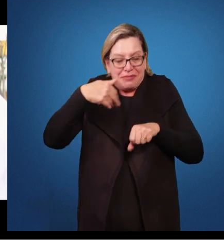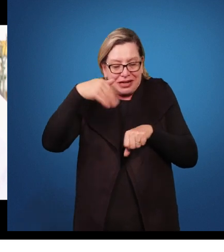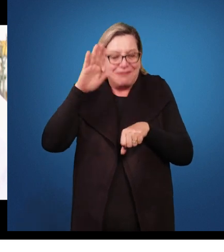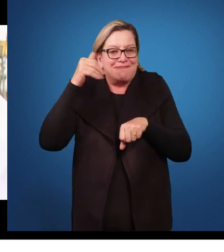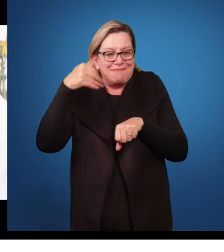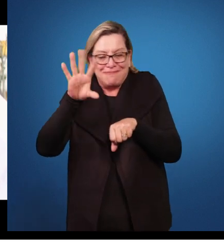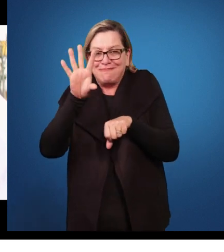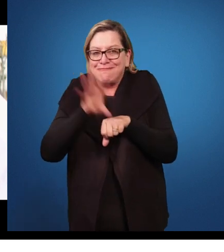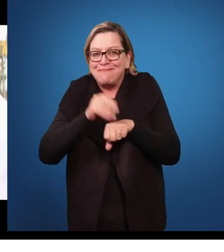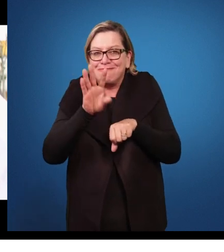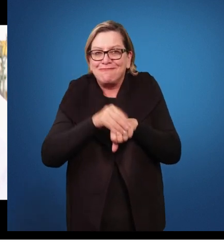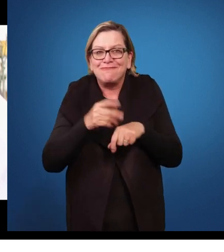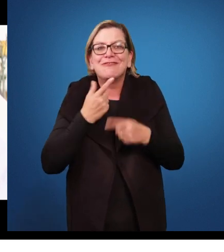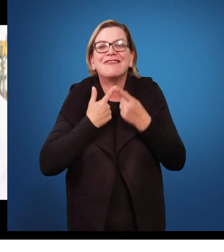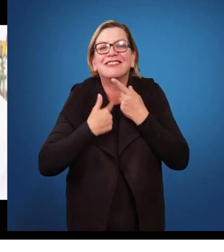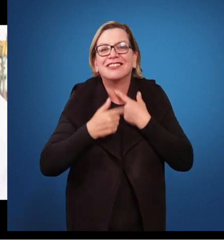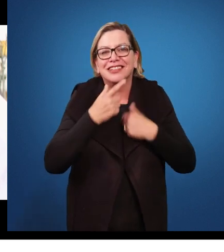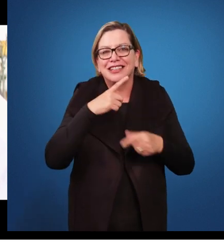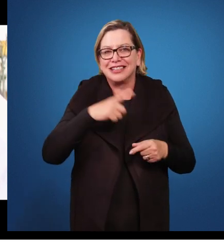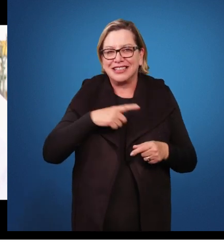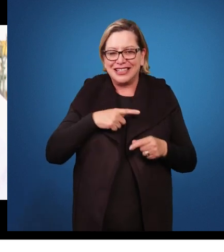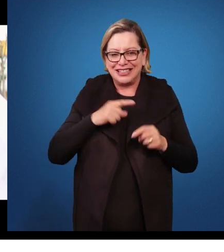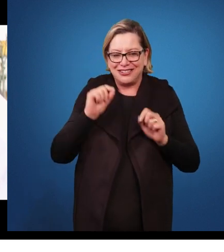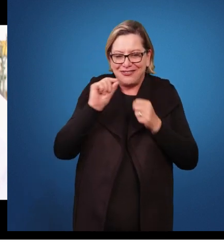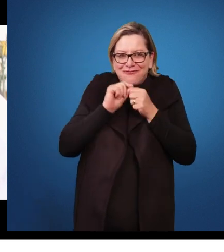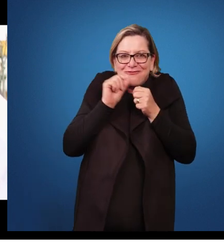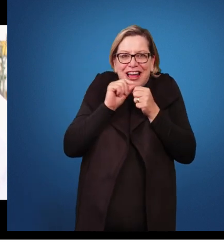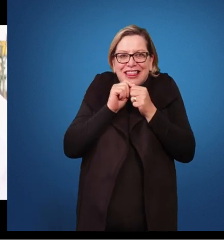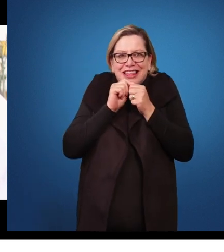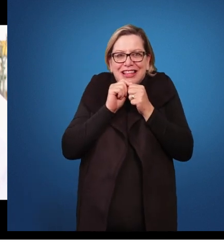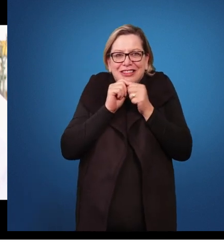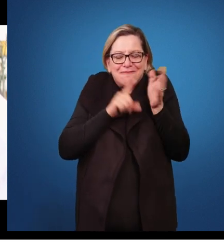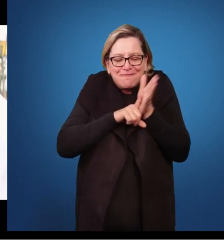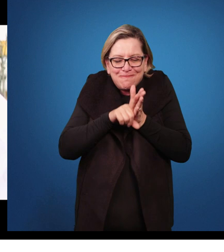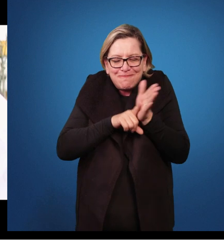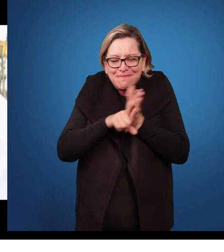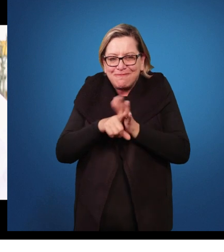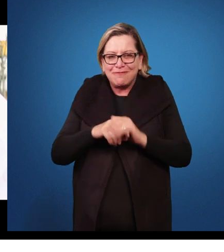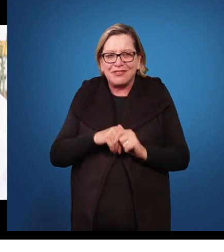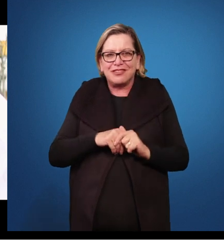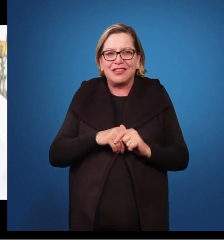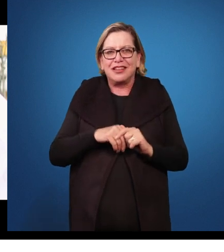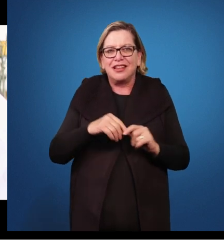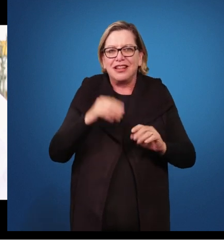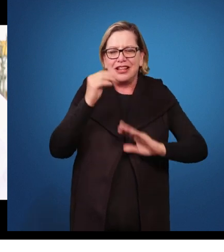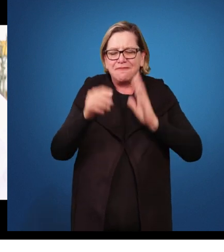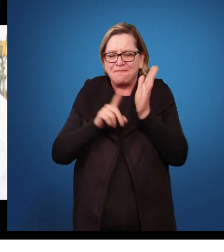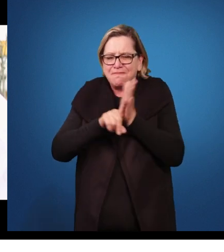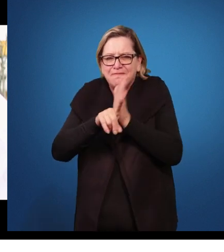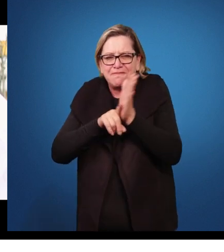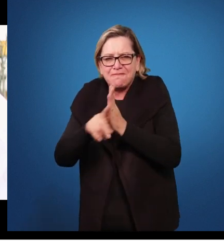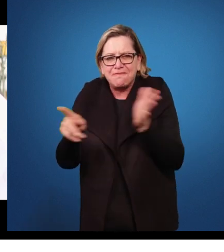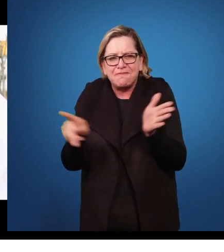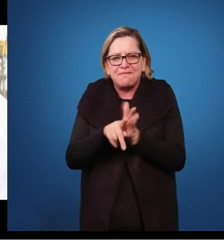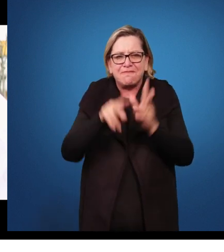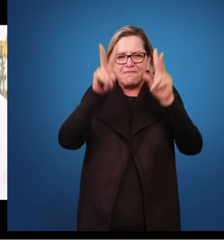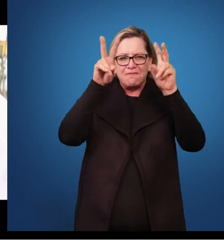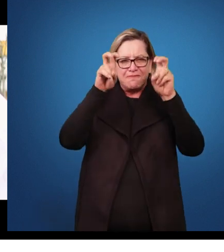produzindo, que a gente chama isso, né? Quando eles estão produzindo algo, pesquisando sobre aquilo para gerar algum produto,